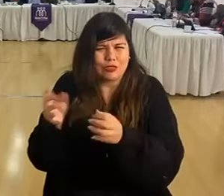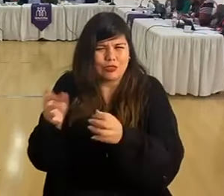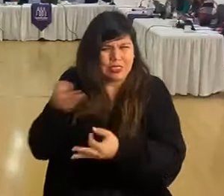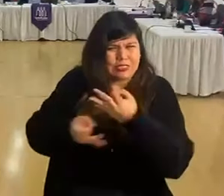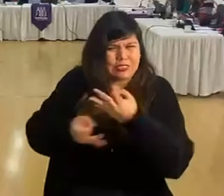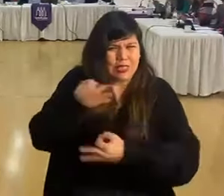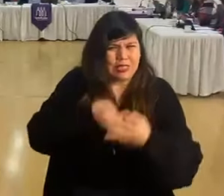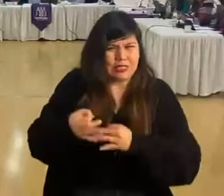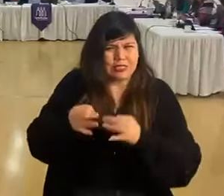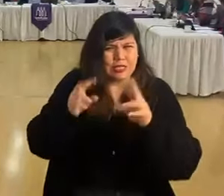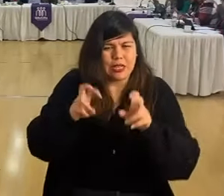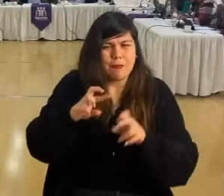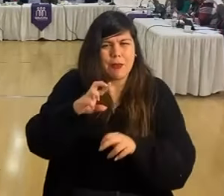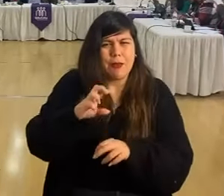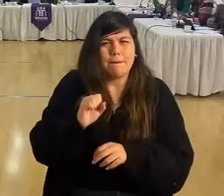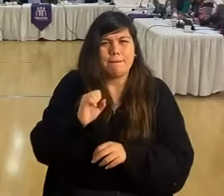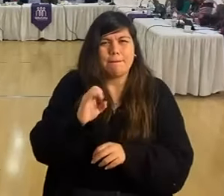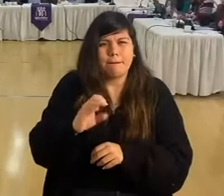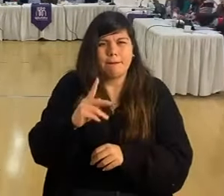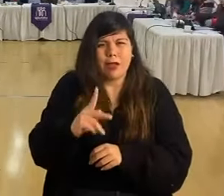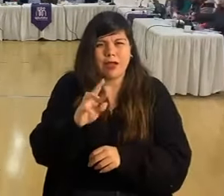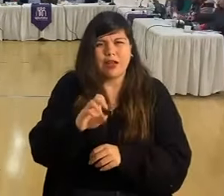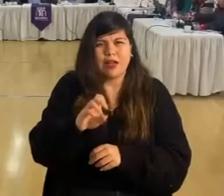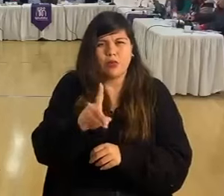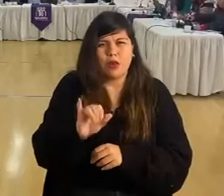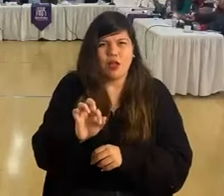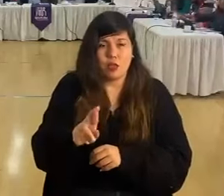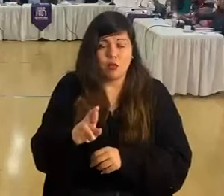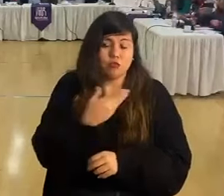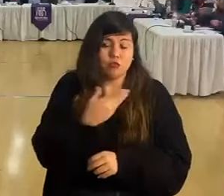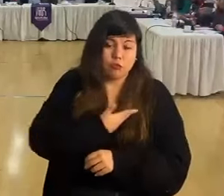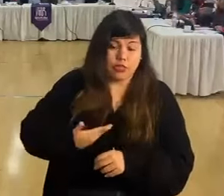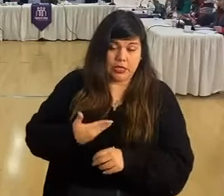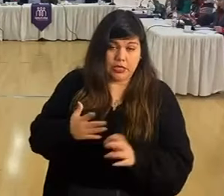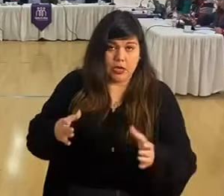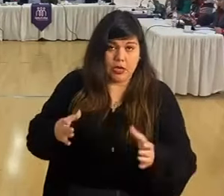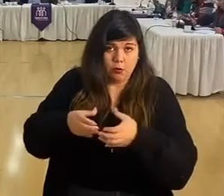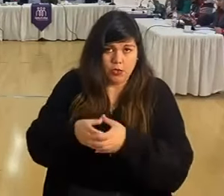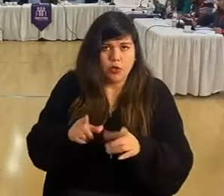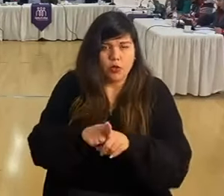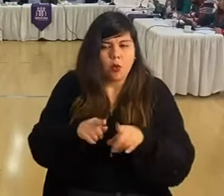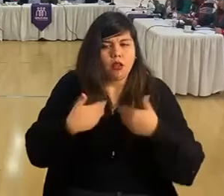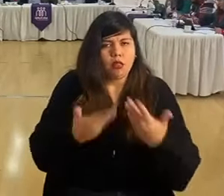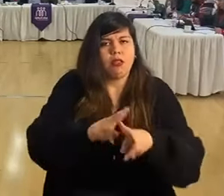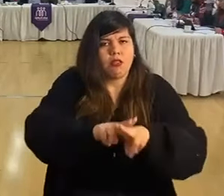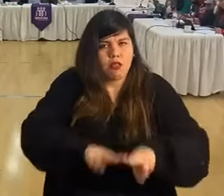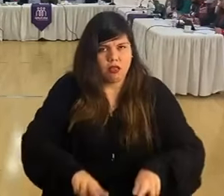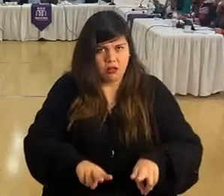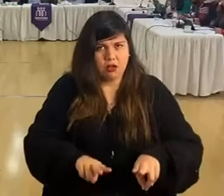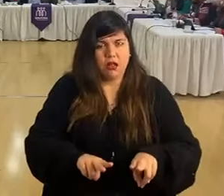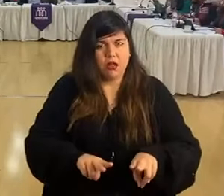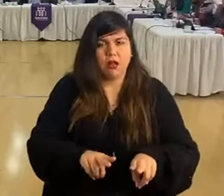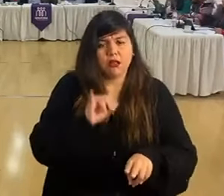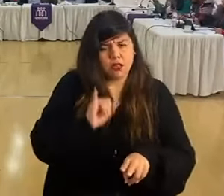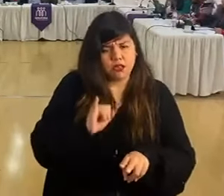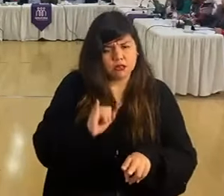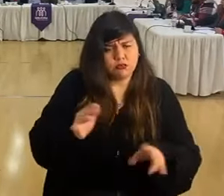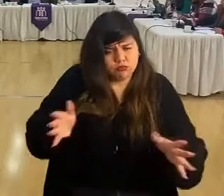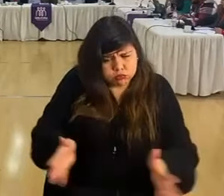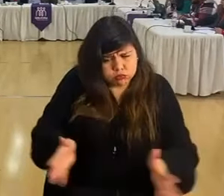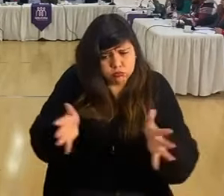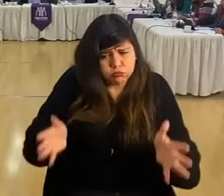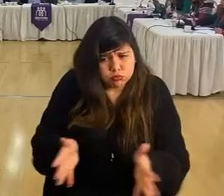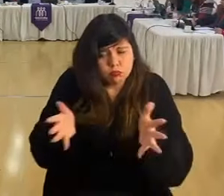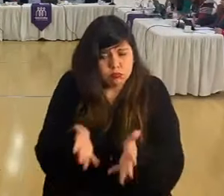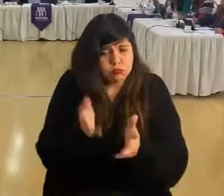al plan regulador. Y como presidenta de esa comisión, tengo que dar la tranquilidad de que sí se está empujando,